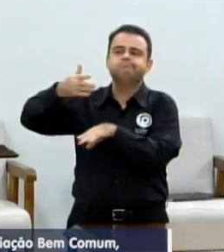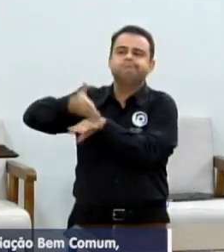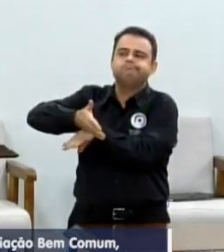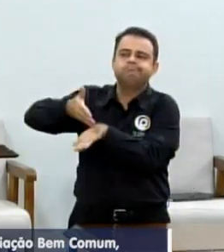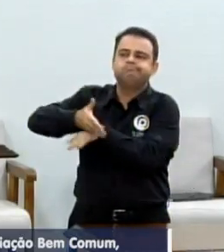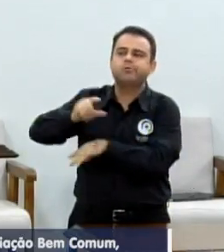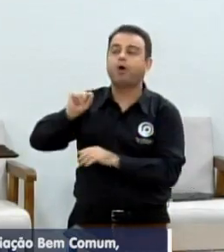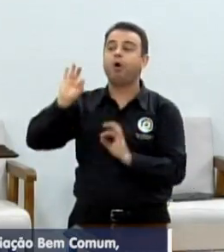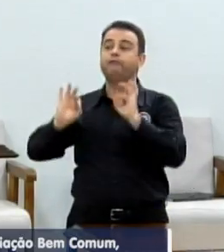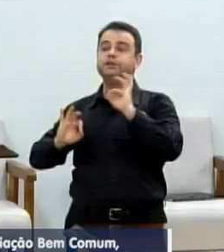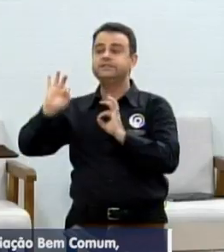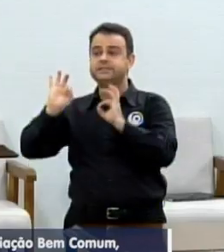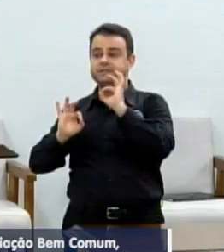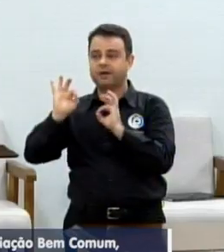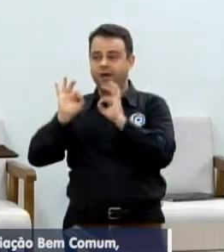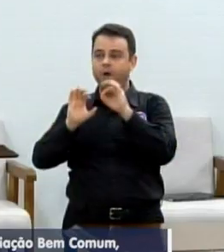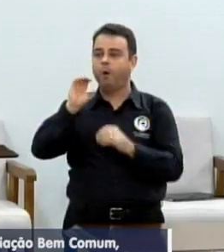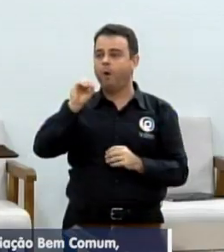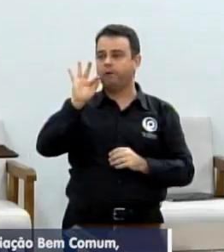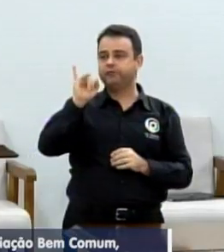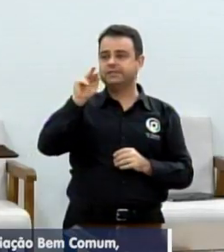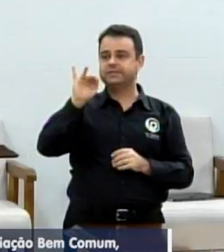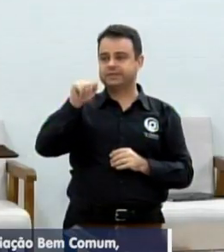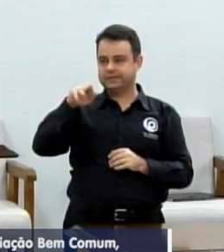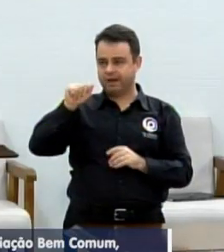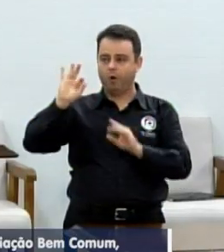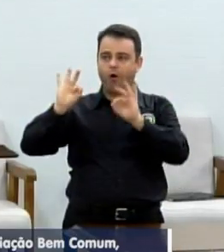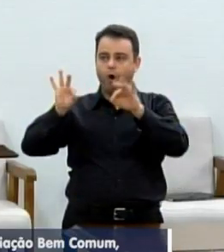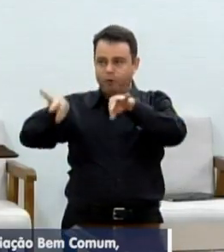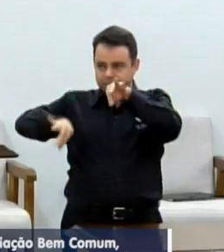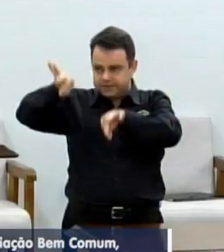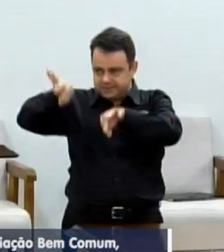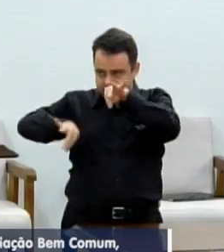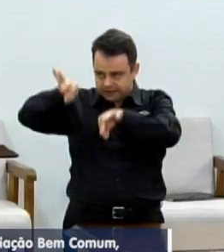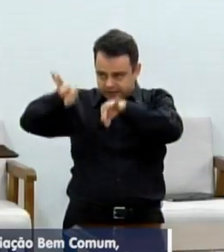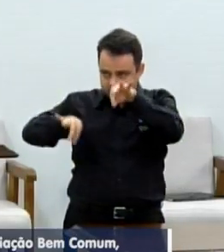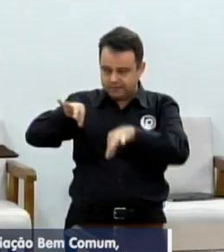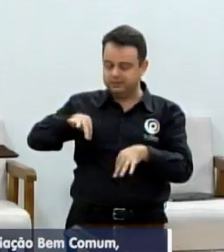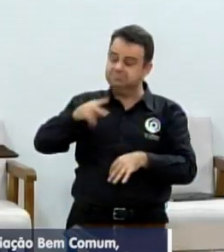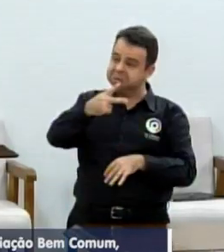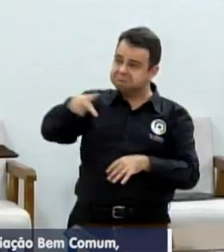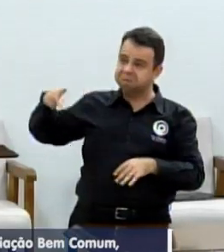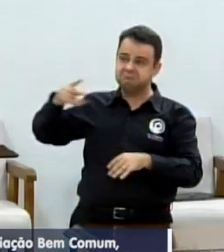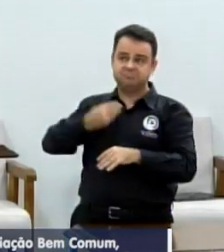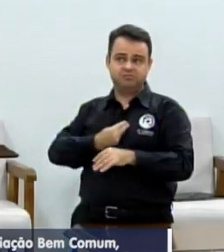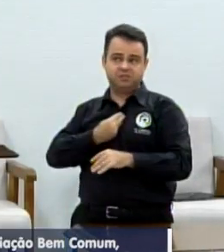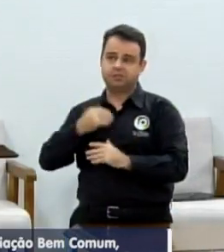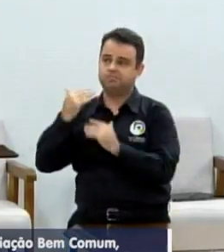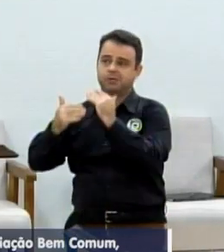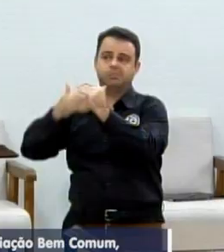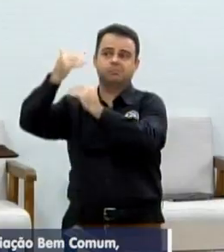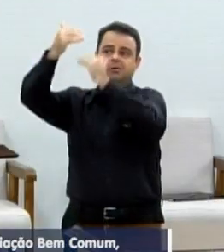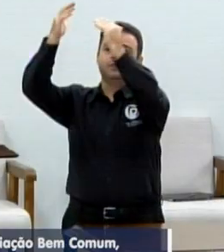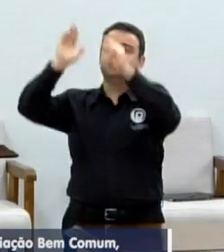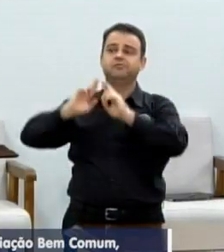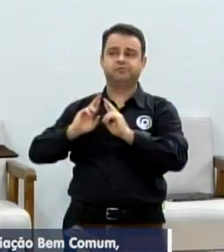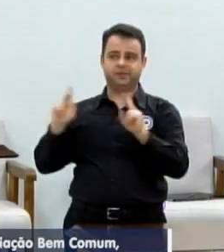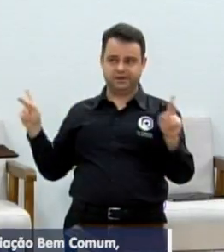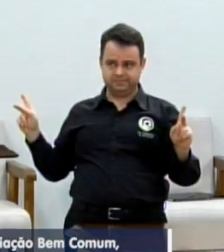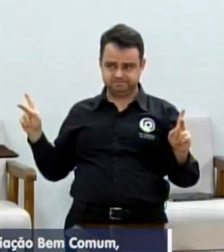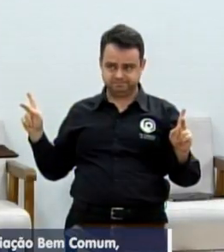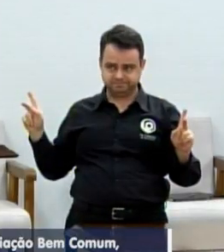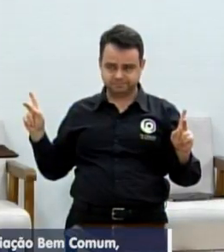profissionais e tenham a possibilidade de mudar sua vida e, mais uma vez também,